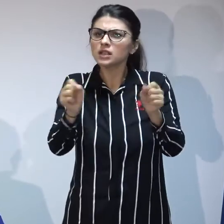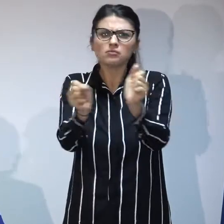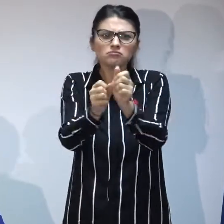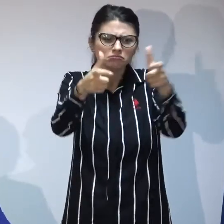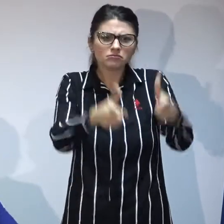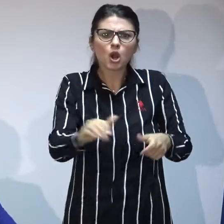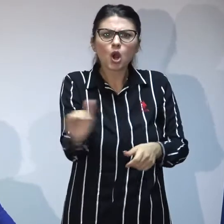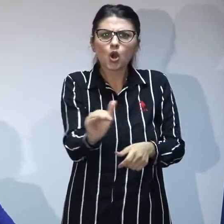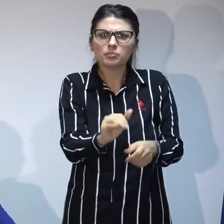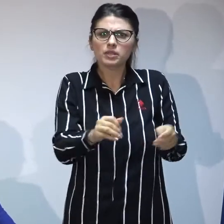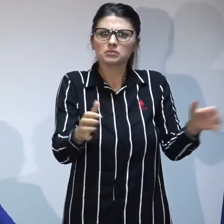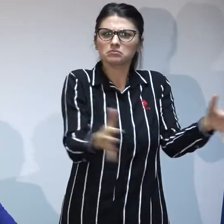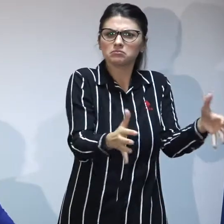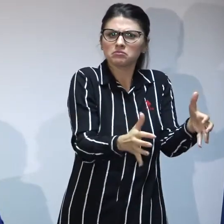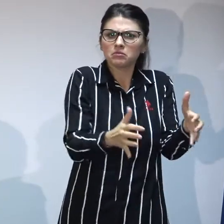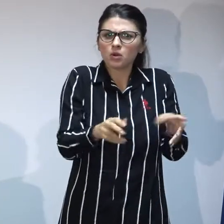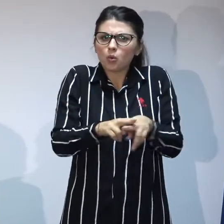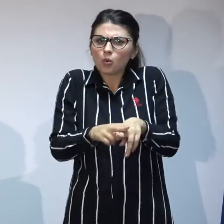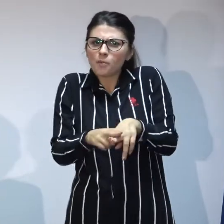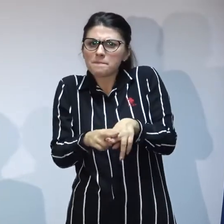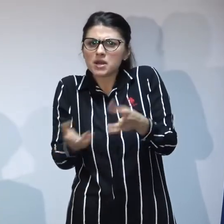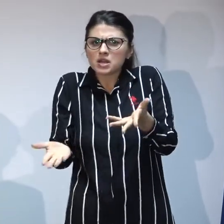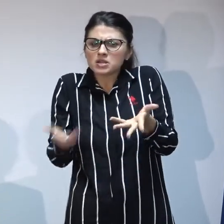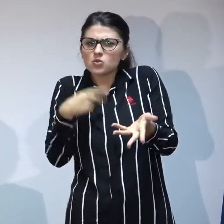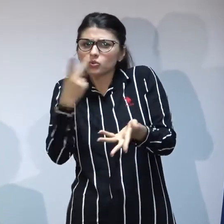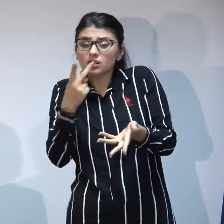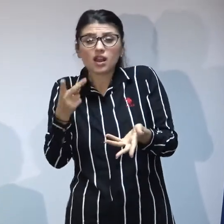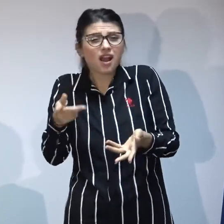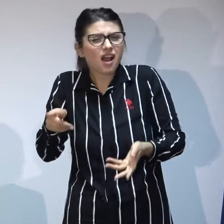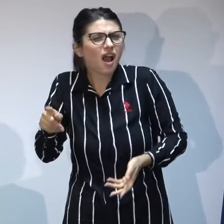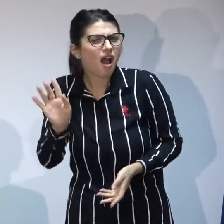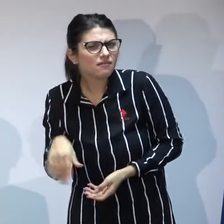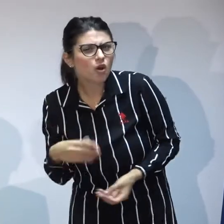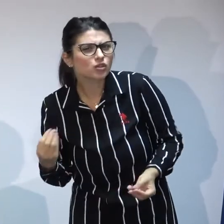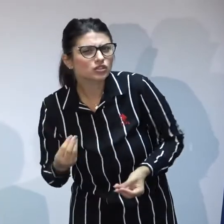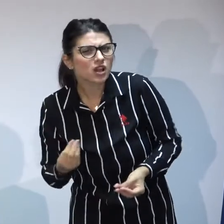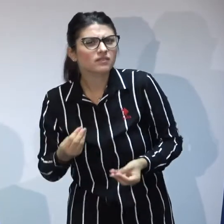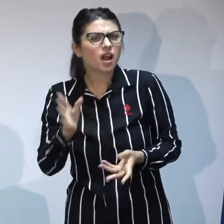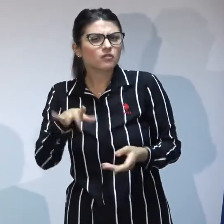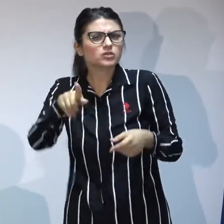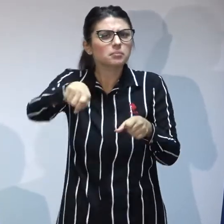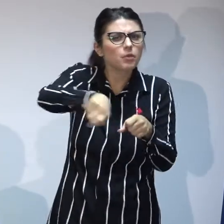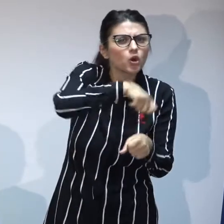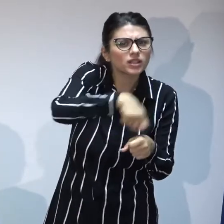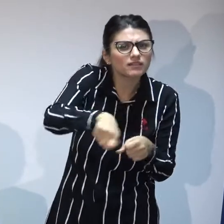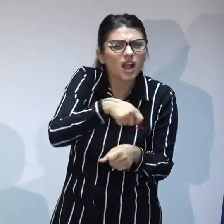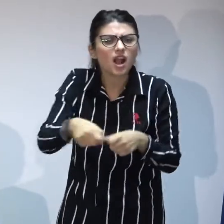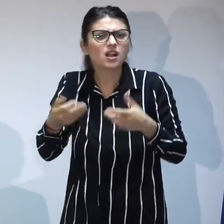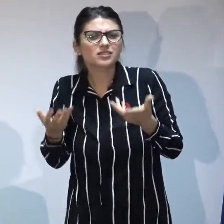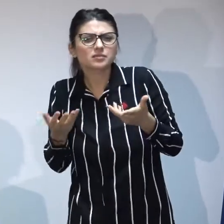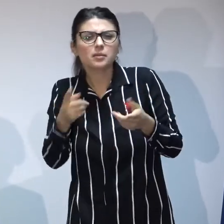există o tendință sau a existat o tendință de a revizui cu precădere